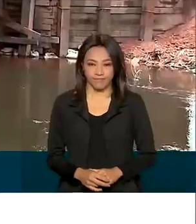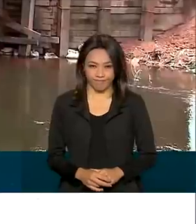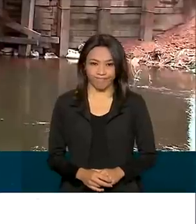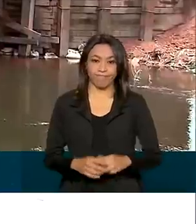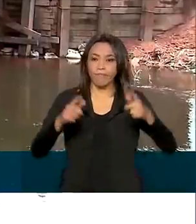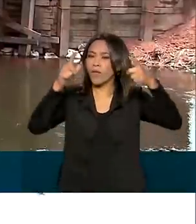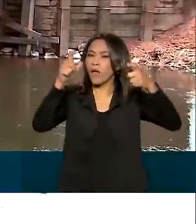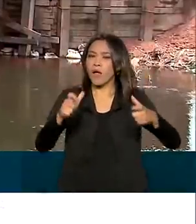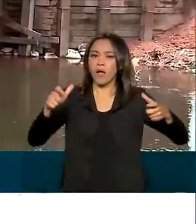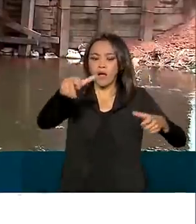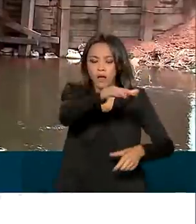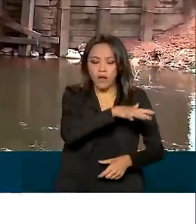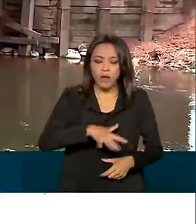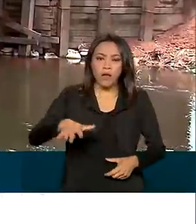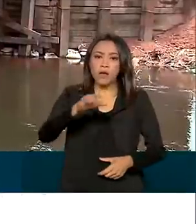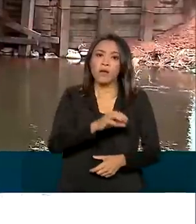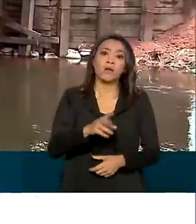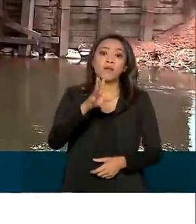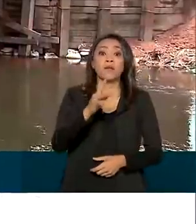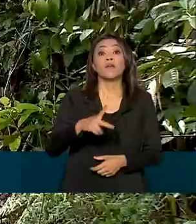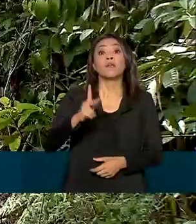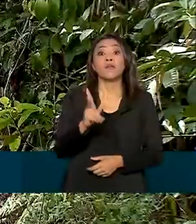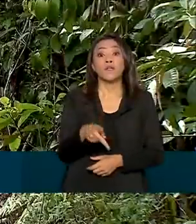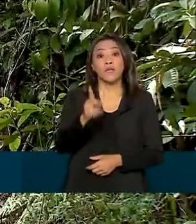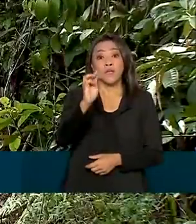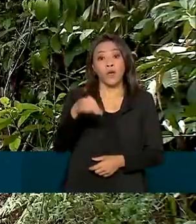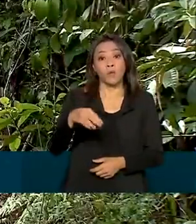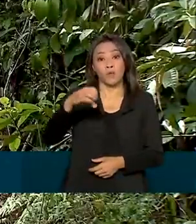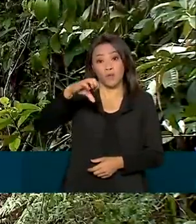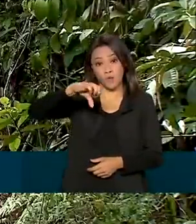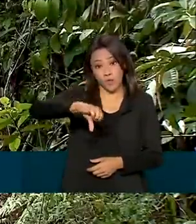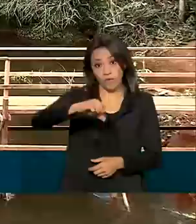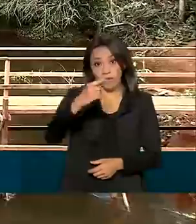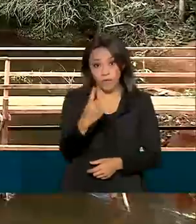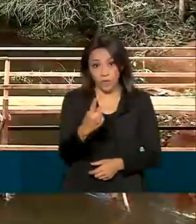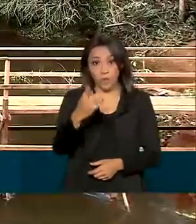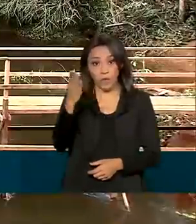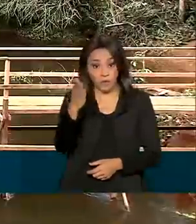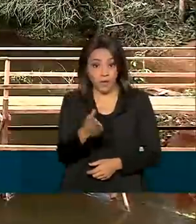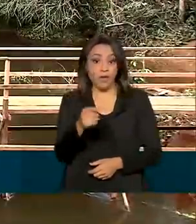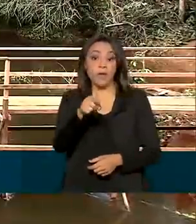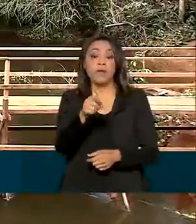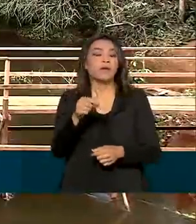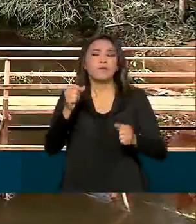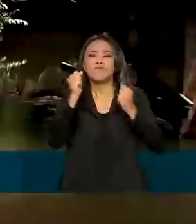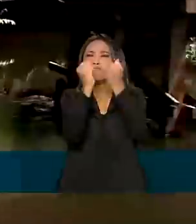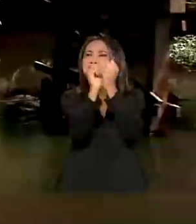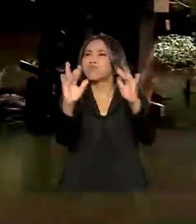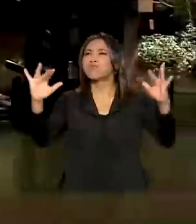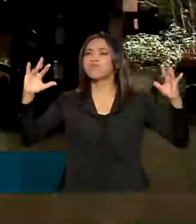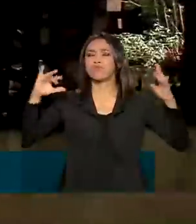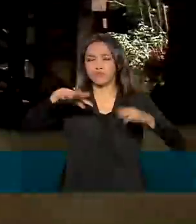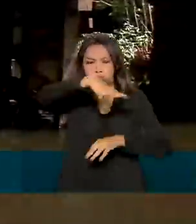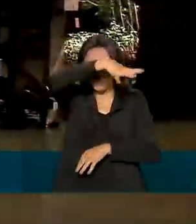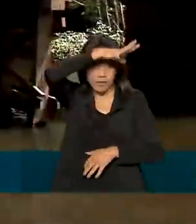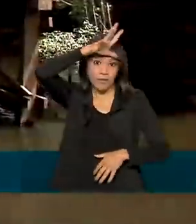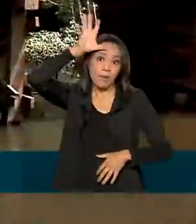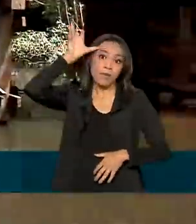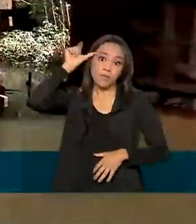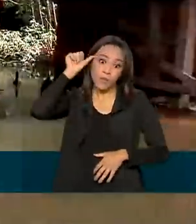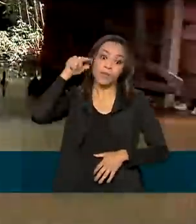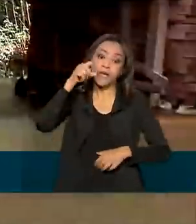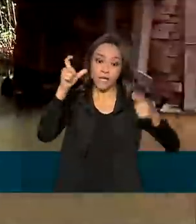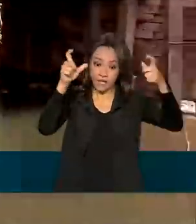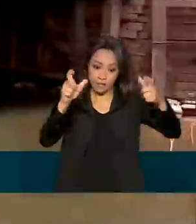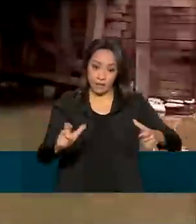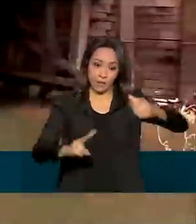Realizada no quilômetro 91 da BR-307, em meio à selva amazônica, a ponte Rodrigo e Sibeli